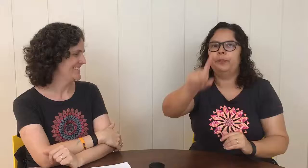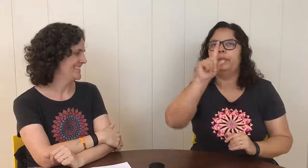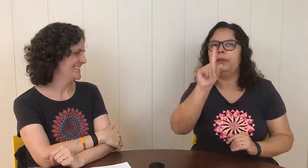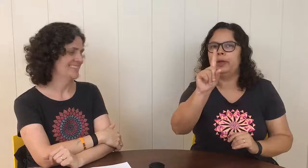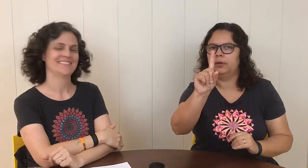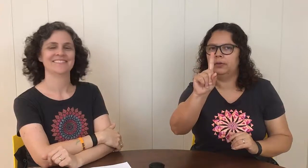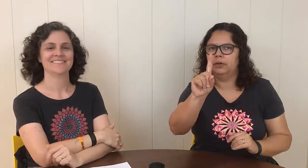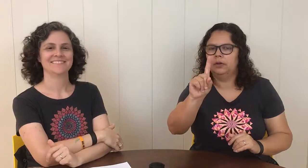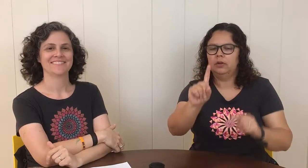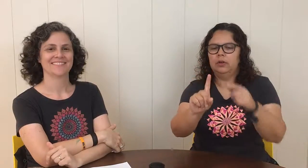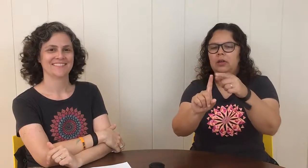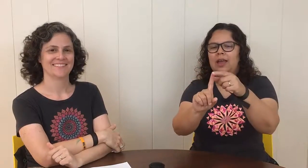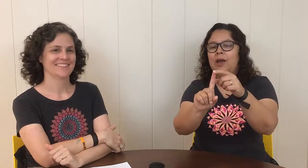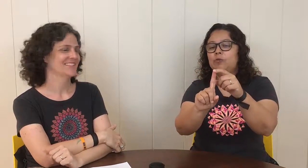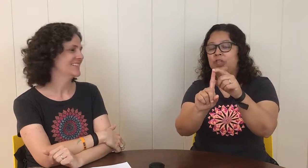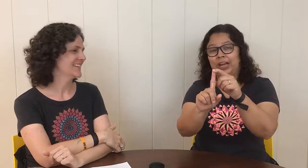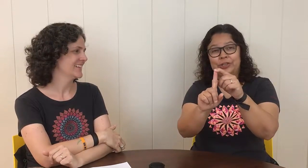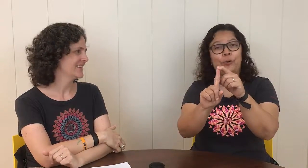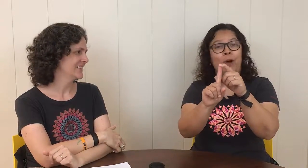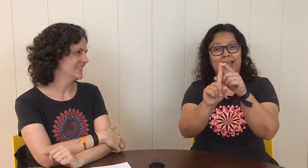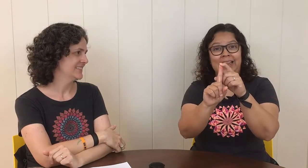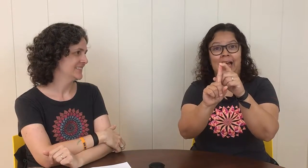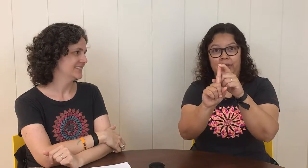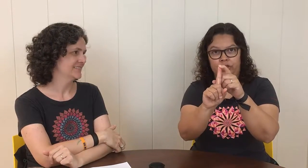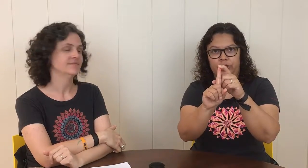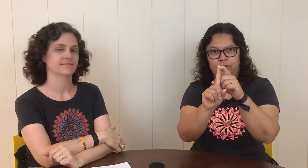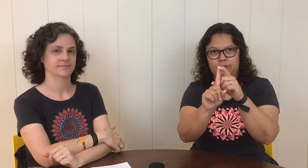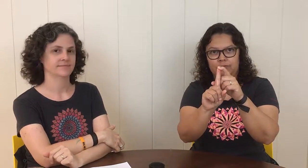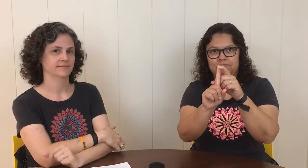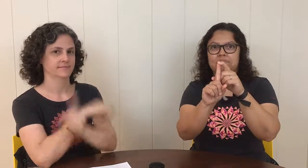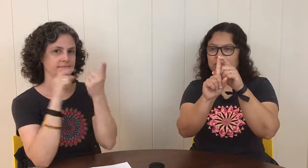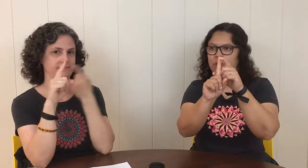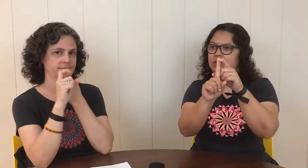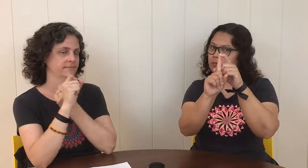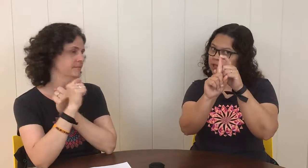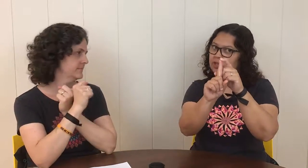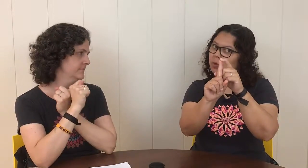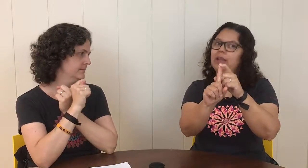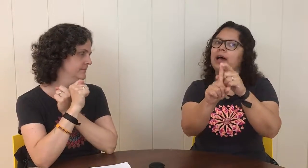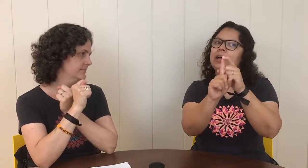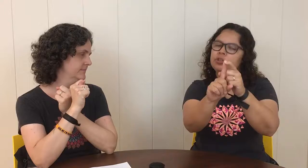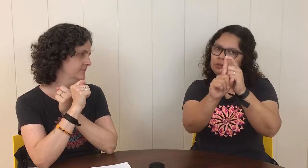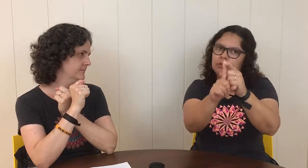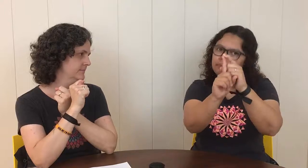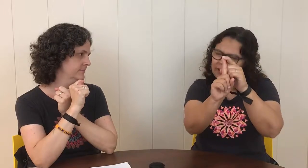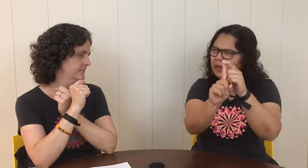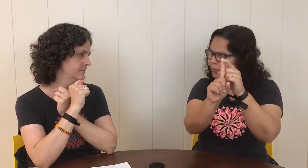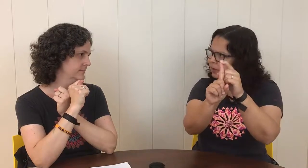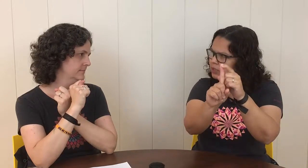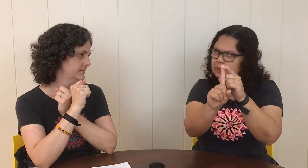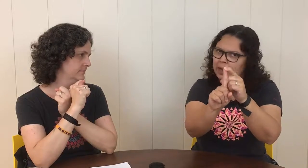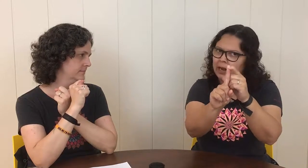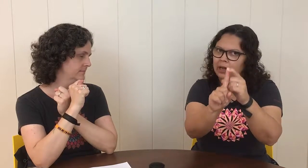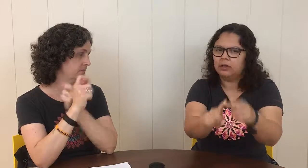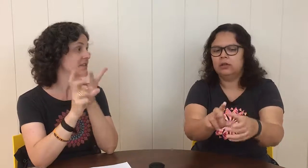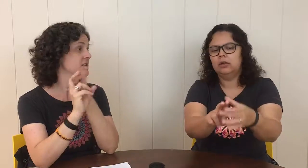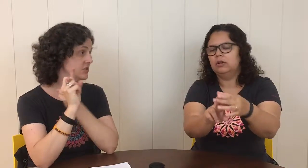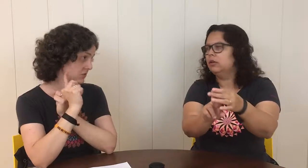Primeiro, é um chá de qualidade. Se é um chá de qualidade, vale a pena você pagar. Tem certidão de